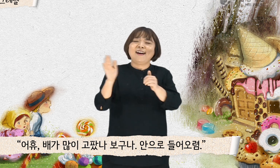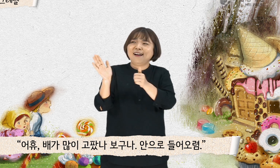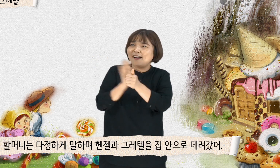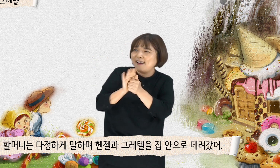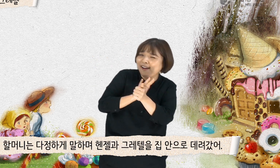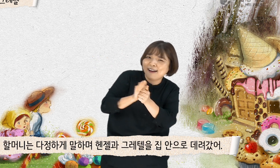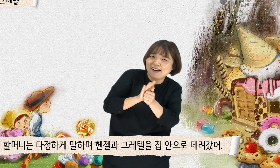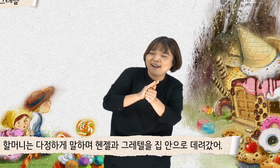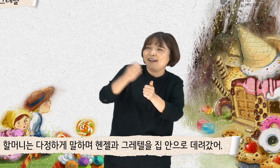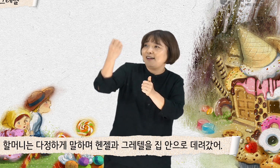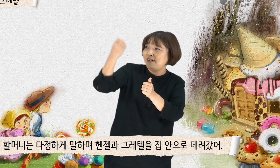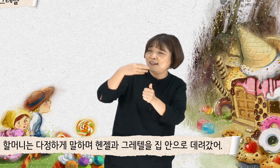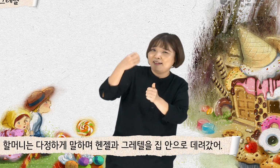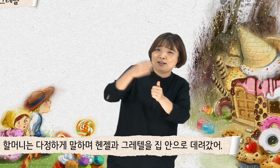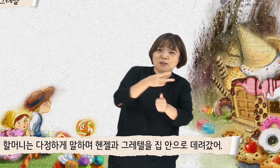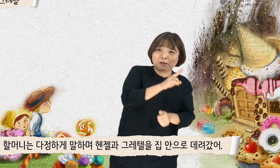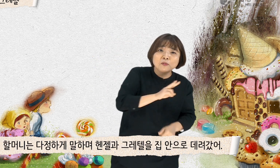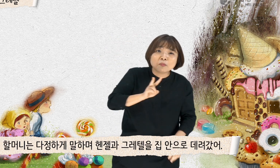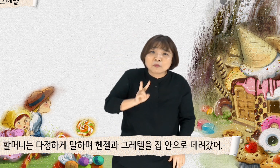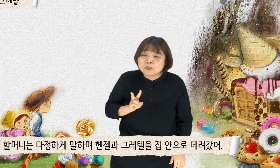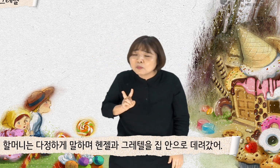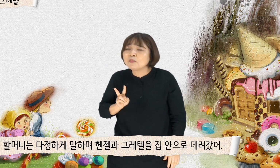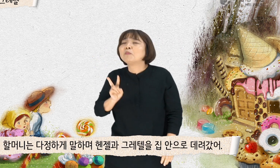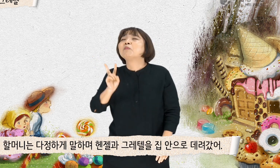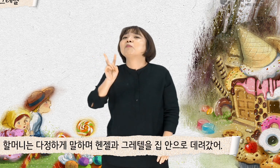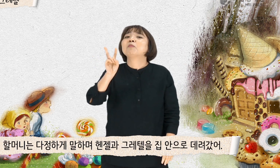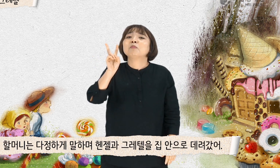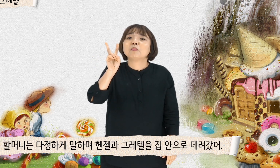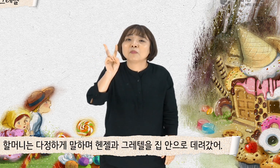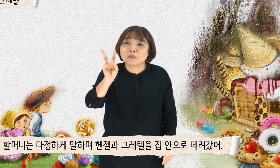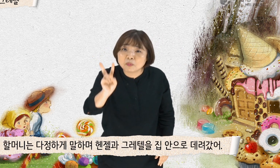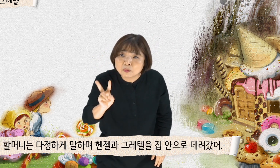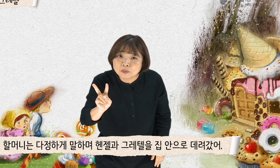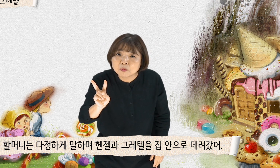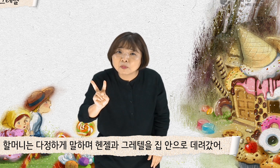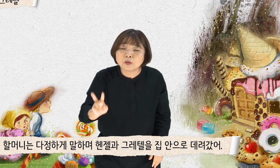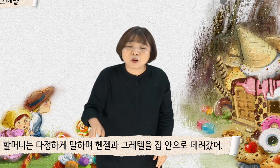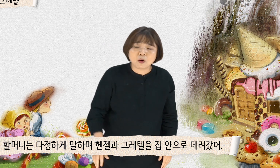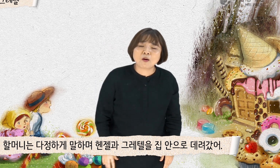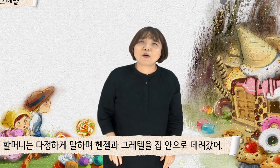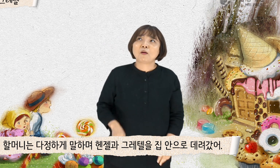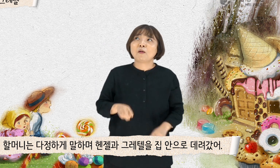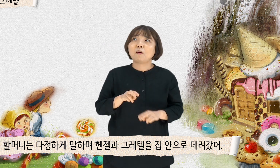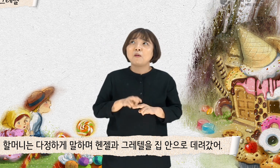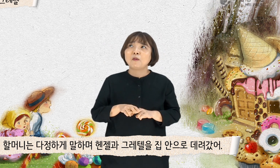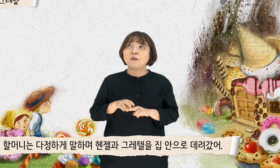할머니는 다정하게 말하며 핸젤과 그레텔을 집 안으로 데려갔어.